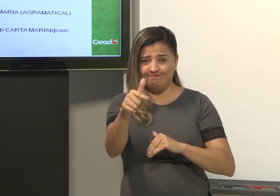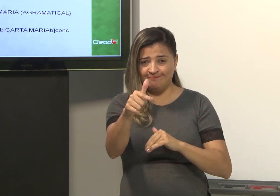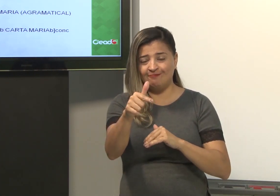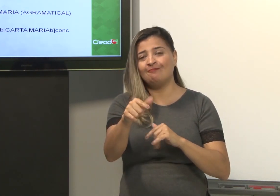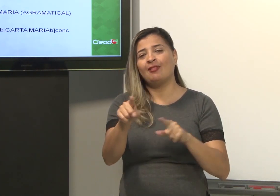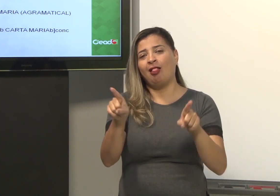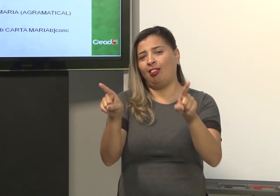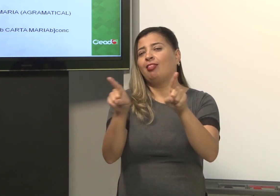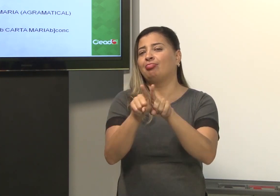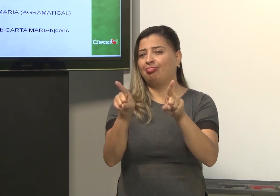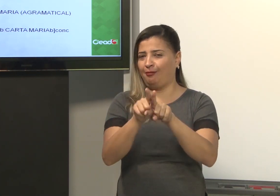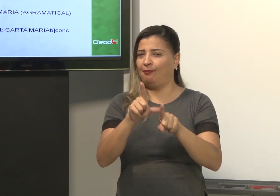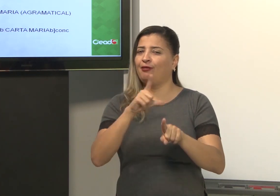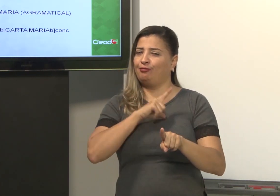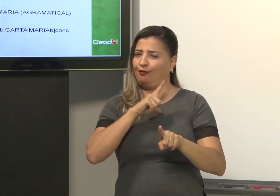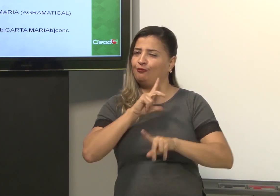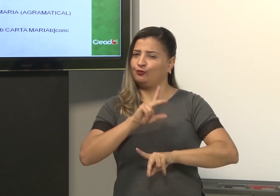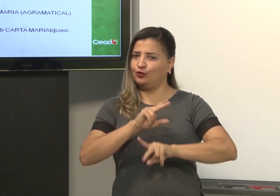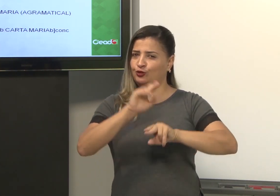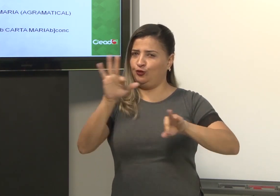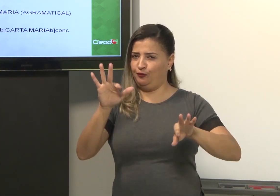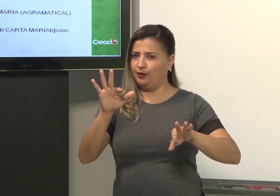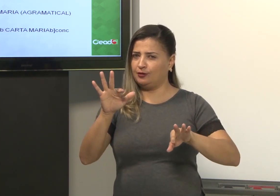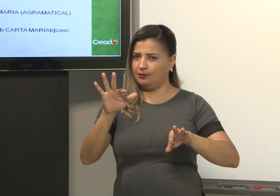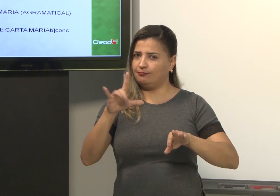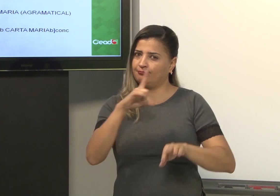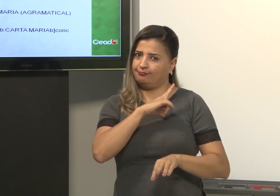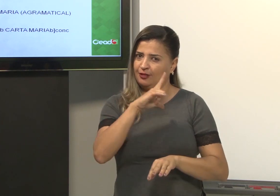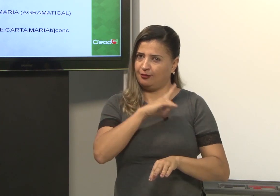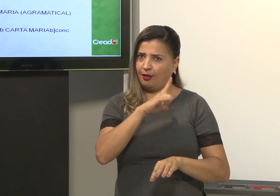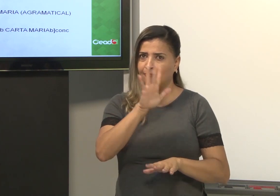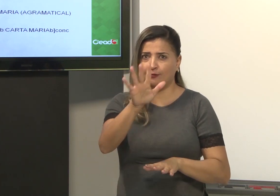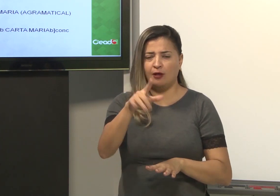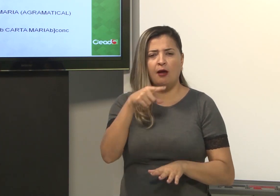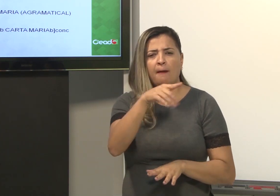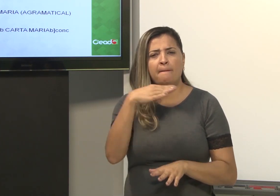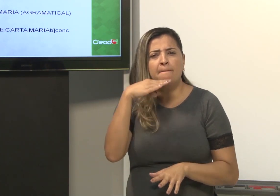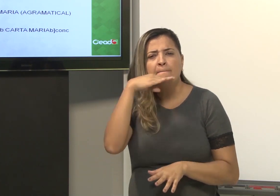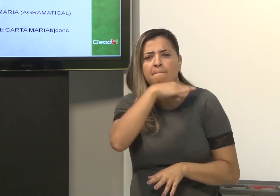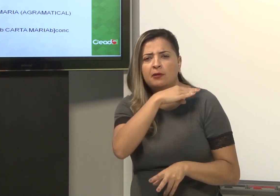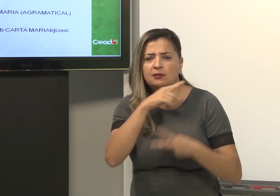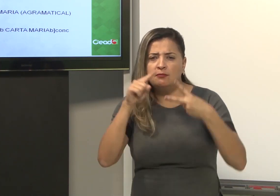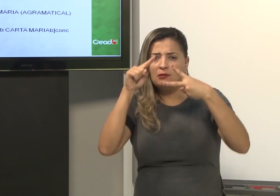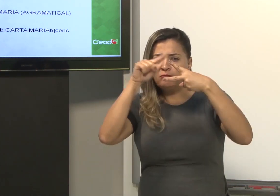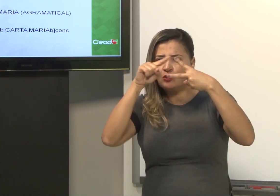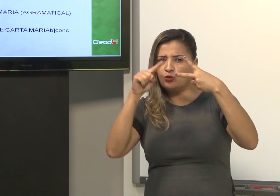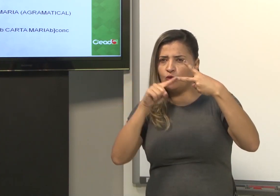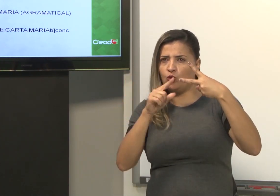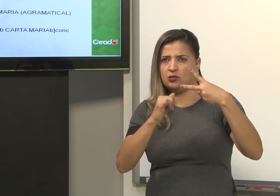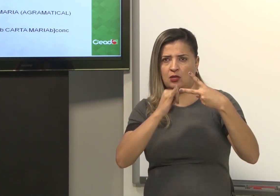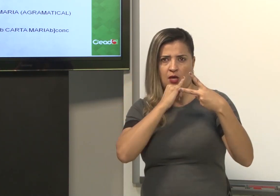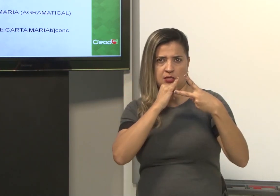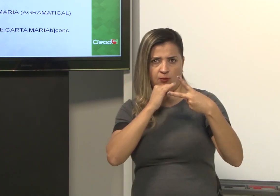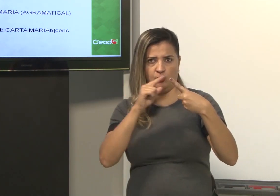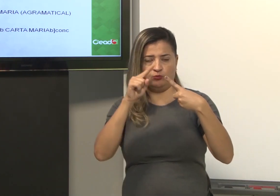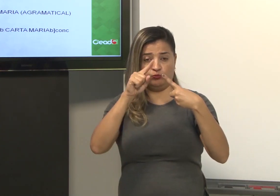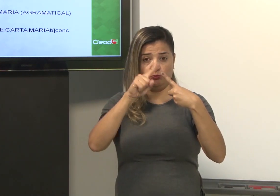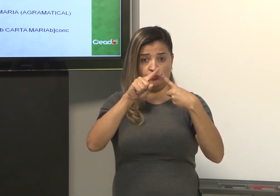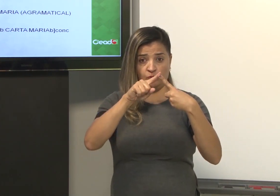que também tem a negação. É diferente também. Perceba. Primeiro